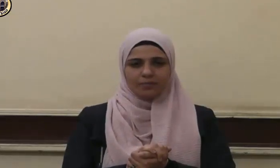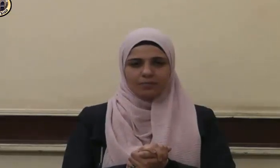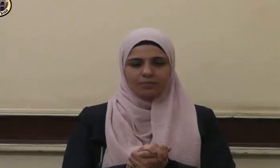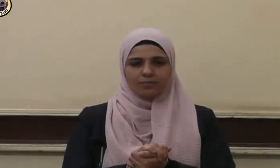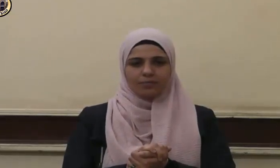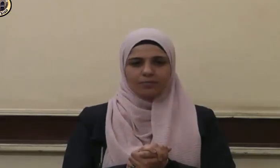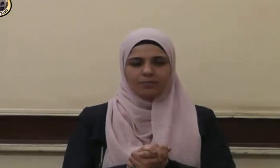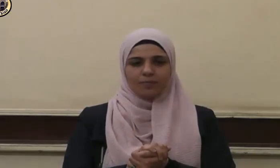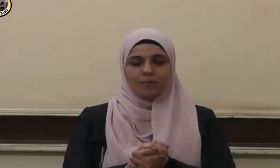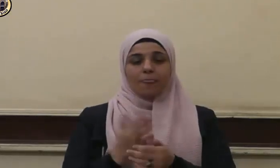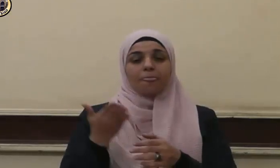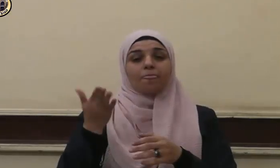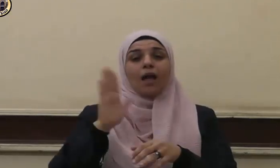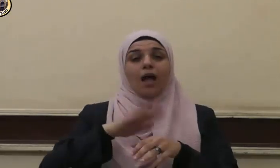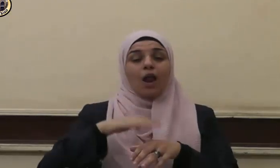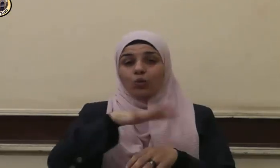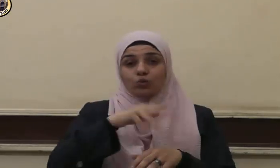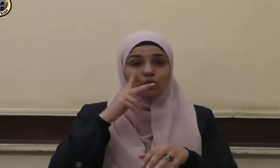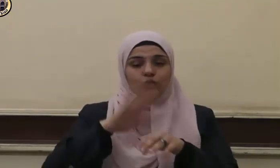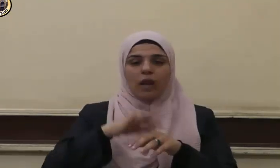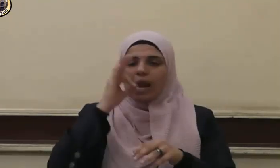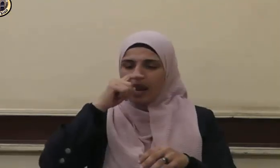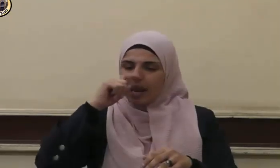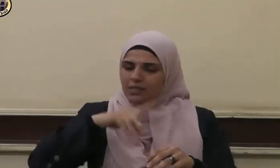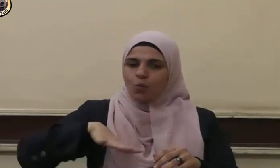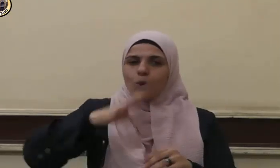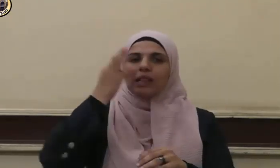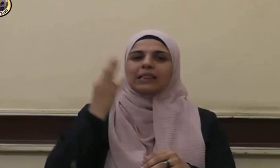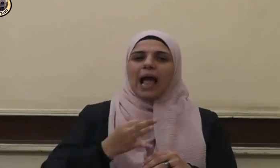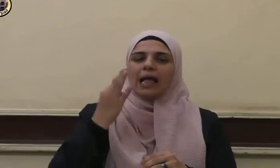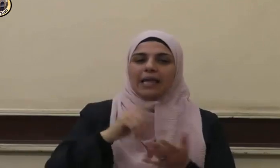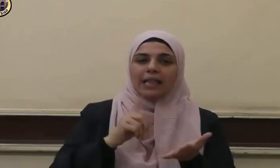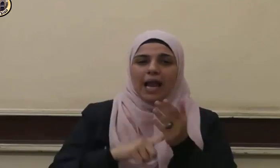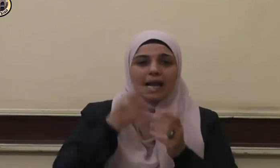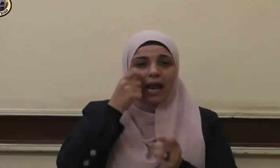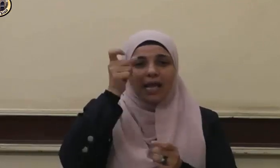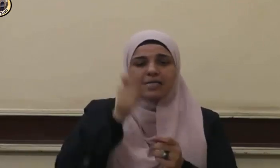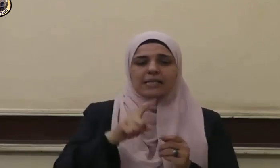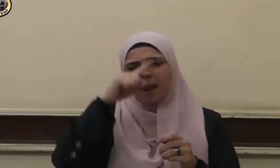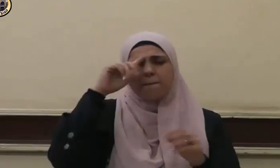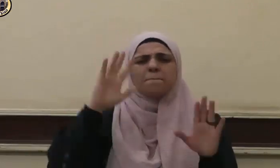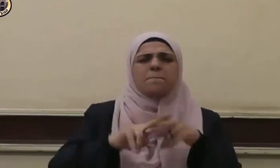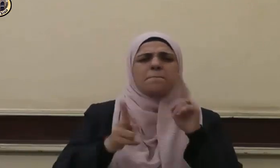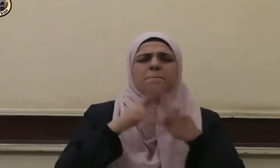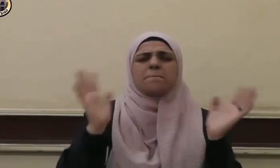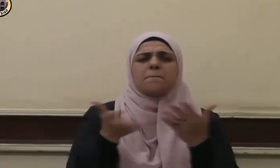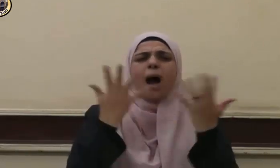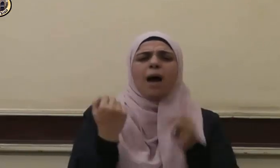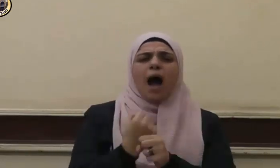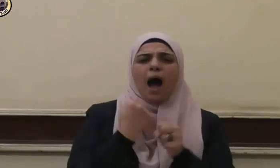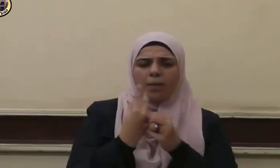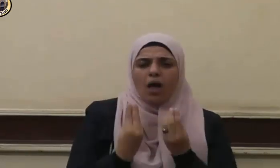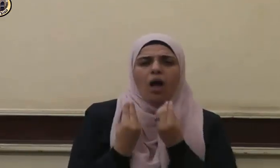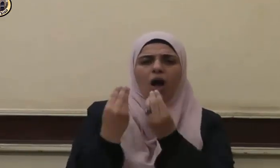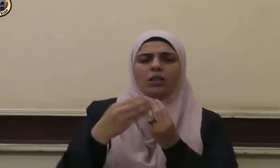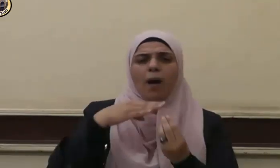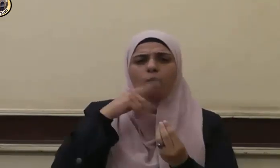على أننا نؤكد أن الإنسان مهما قدم لوالديه